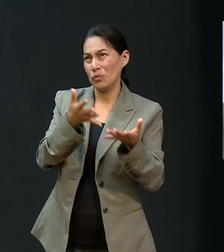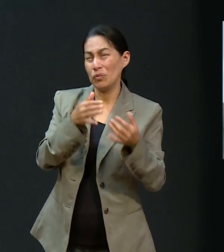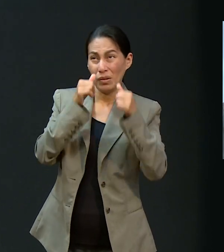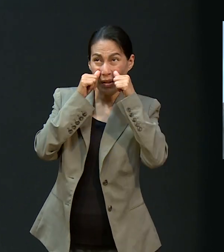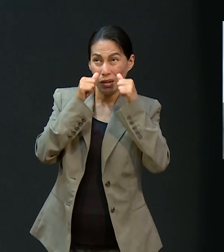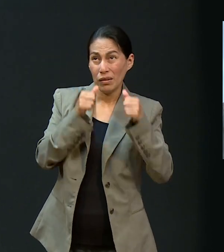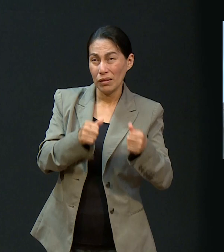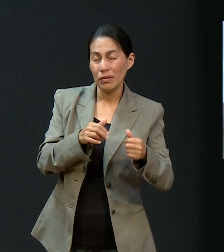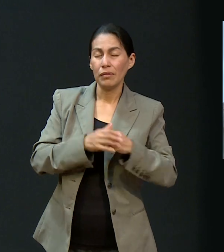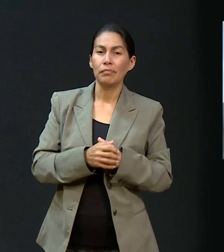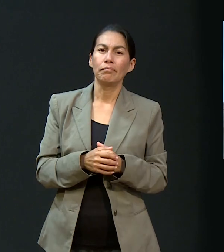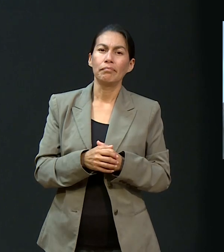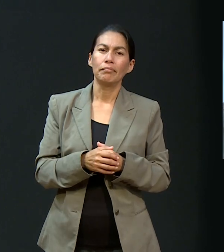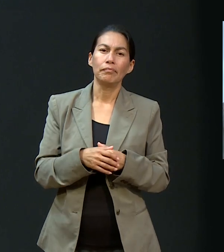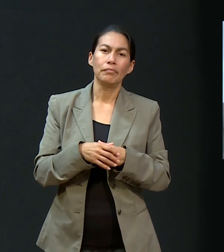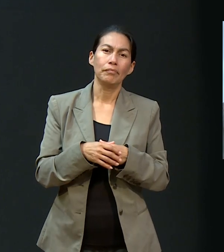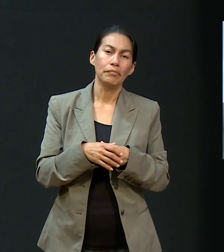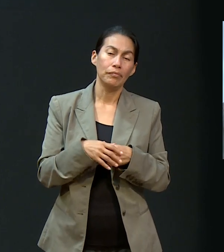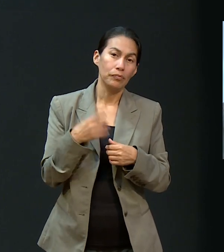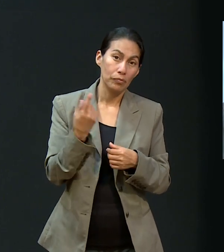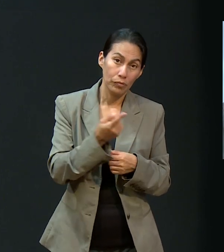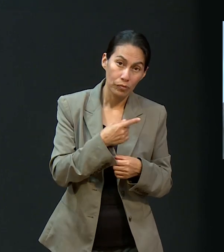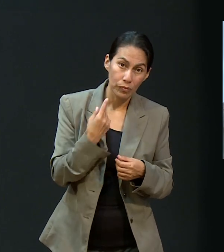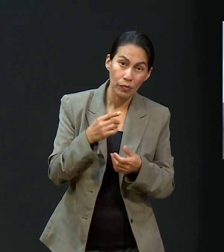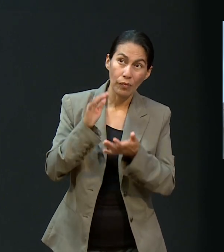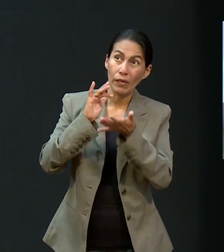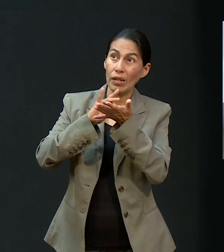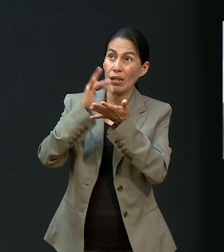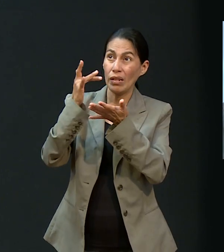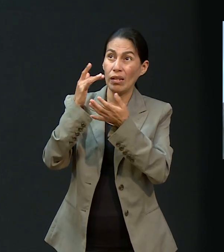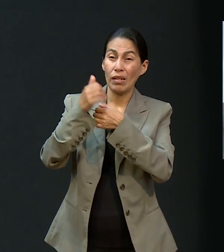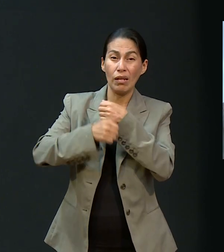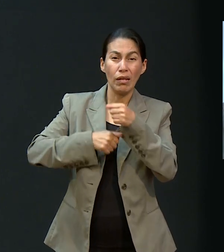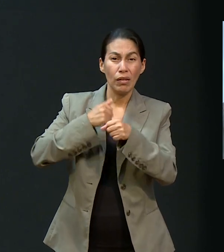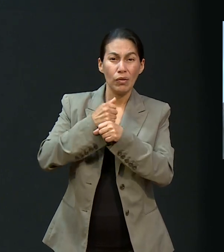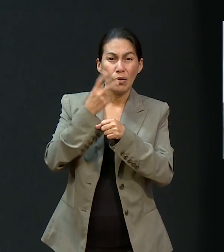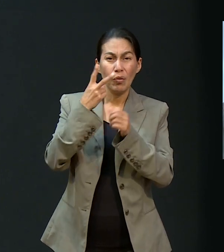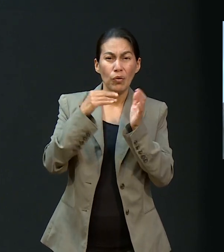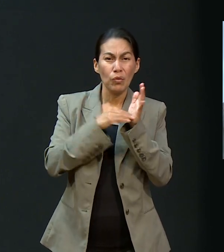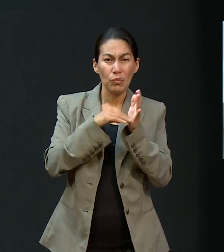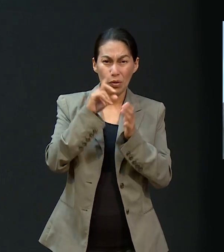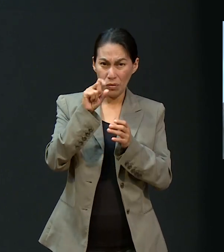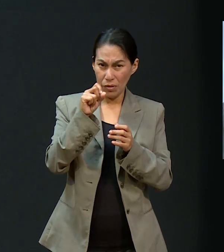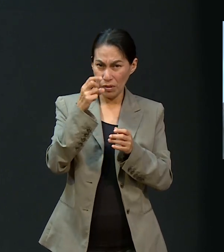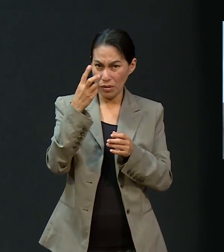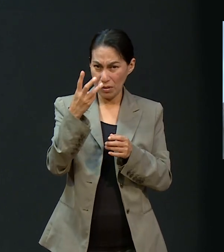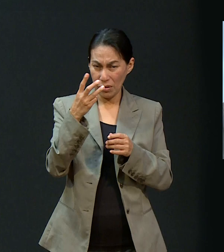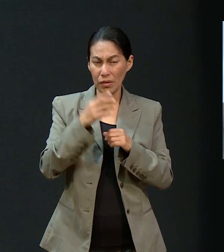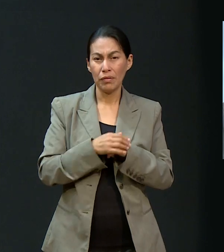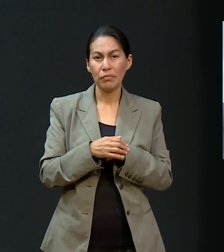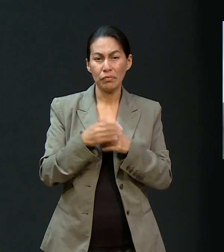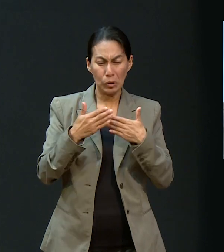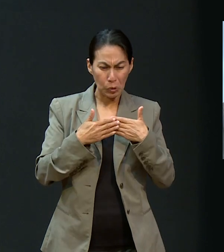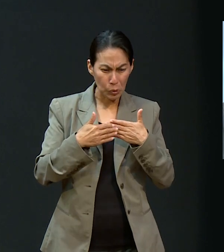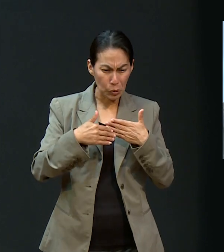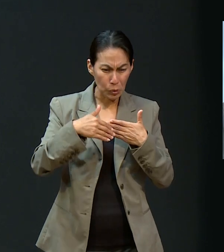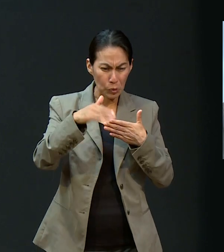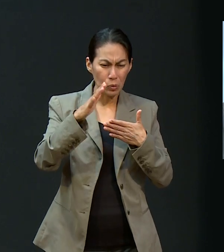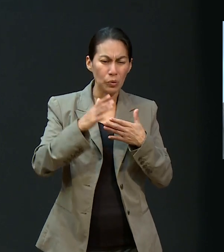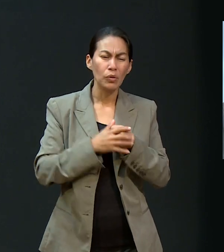allí. Y que con agradecimiento por el 2023 y por proyectos que tenemos y encomendamos